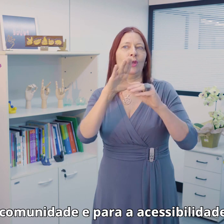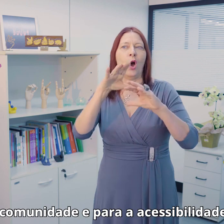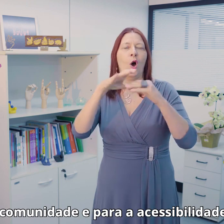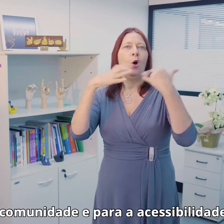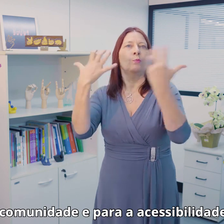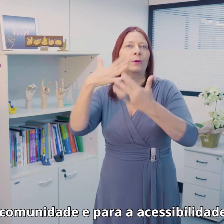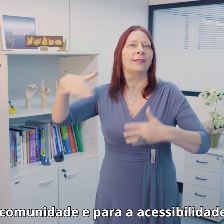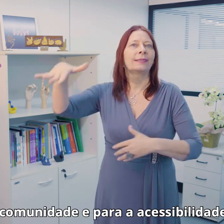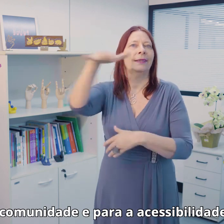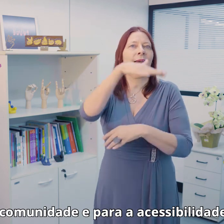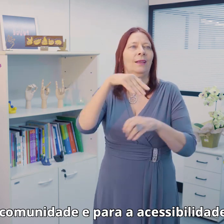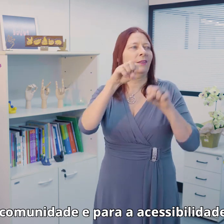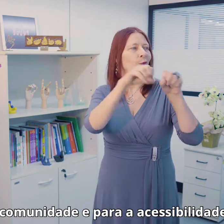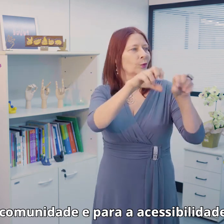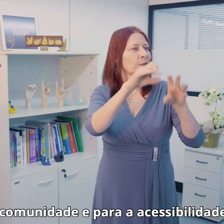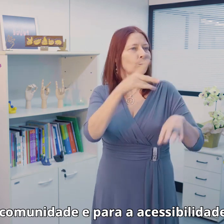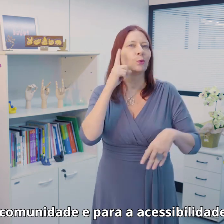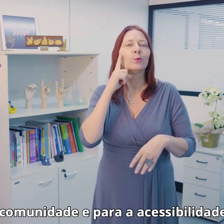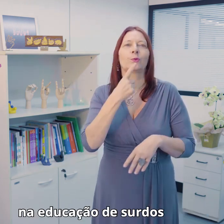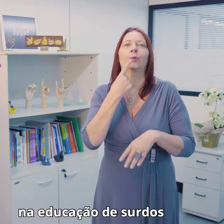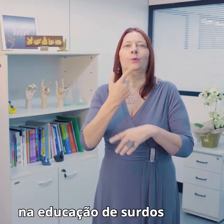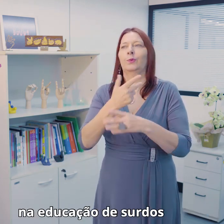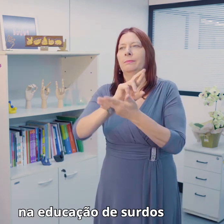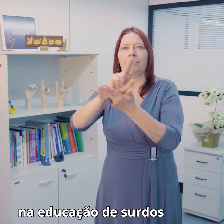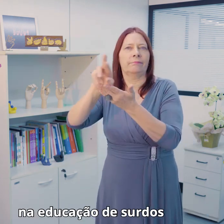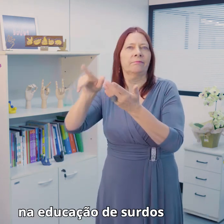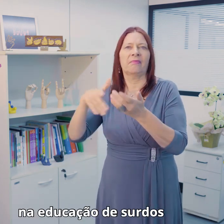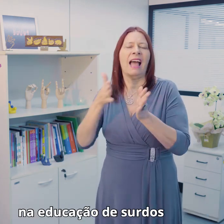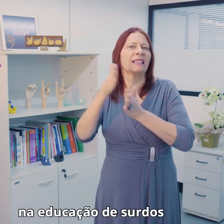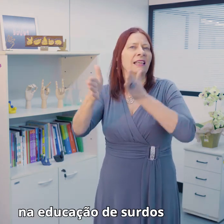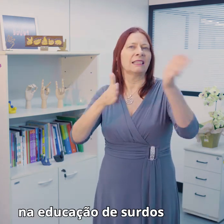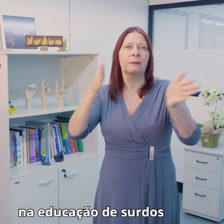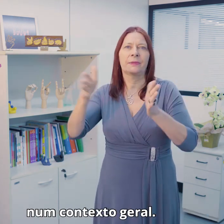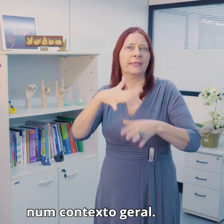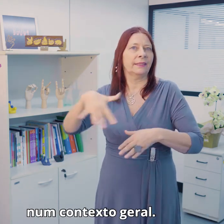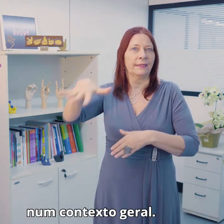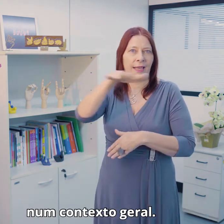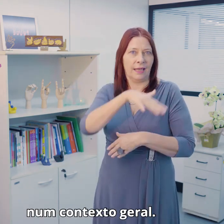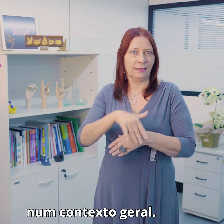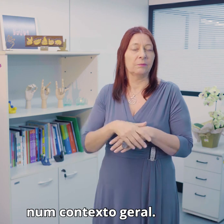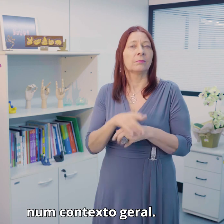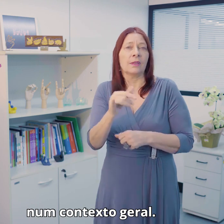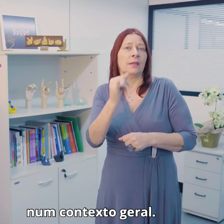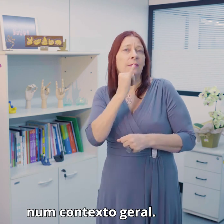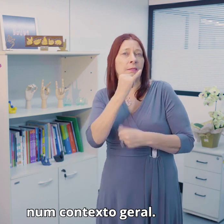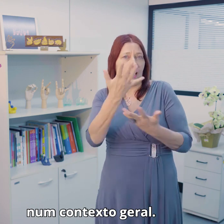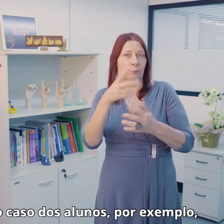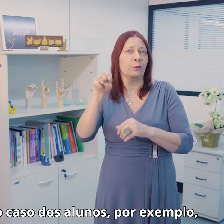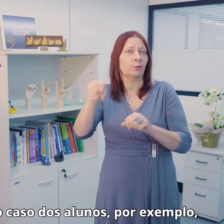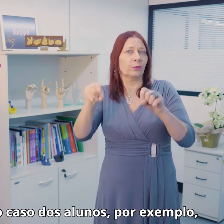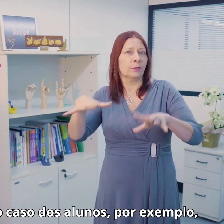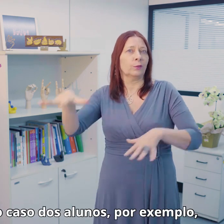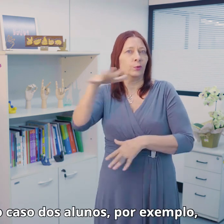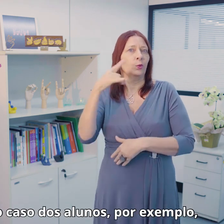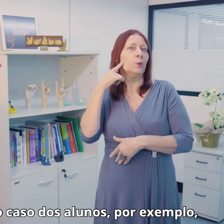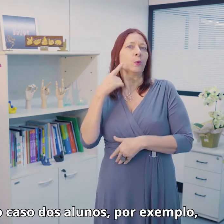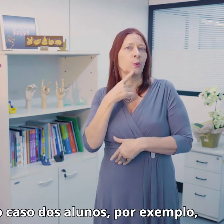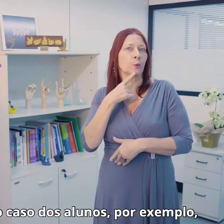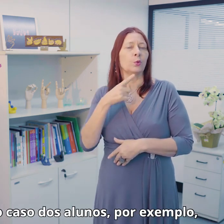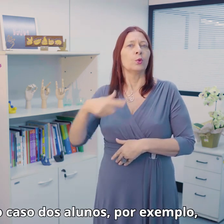comunidade e para a acessibilidade na educação de surdos num contexto geral. No caso